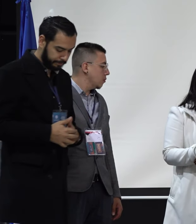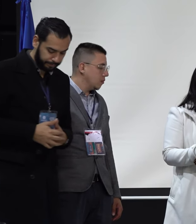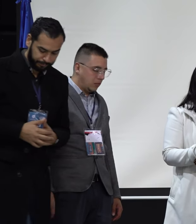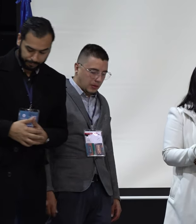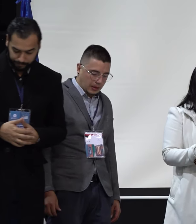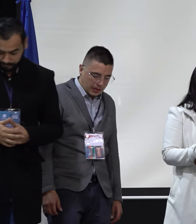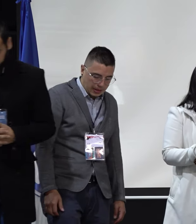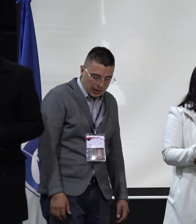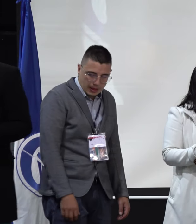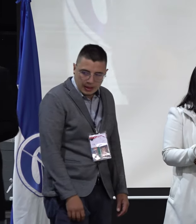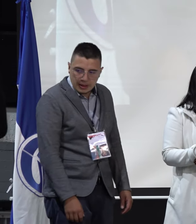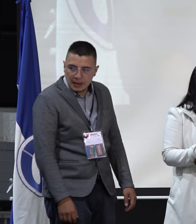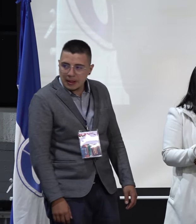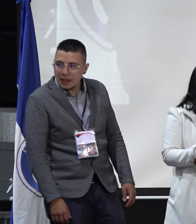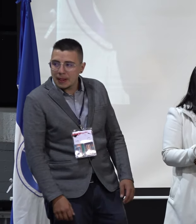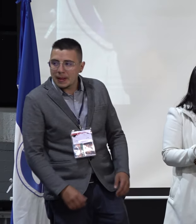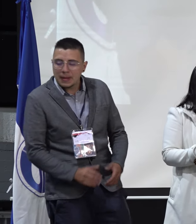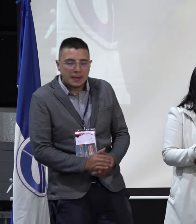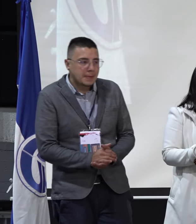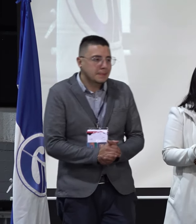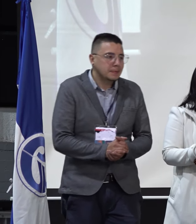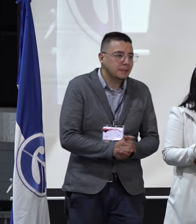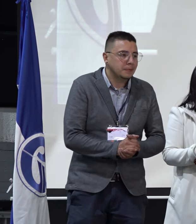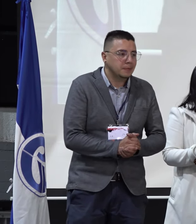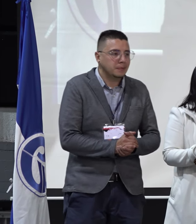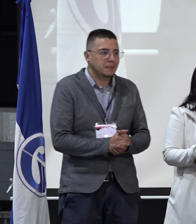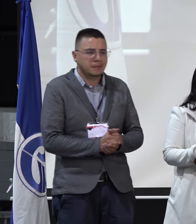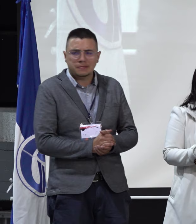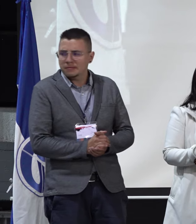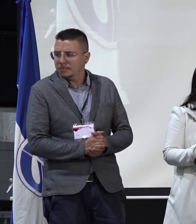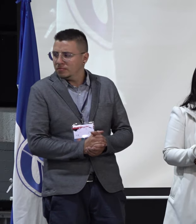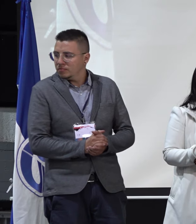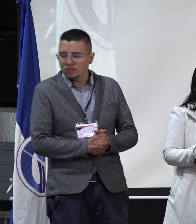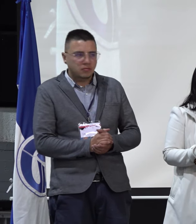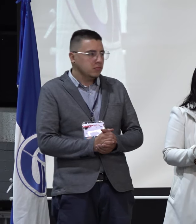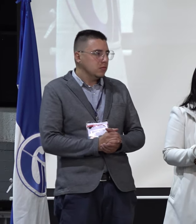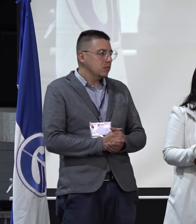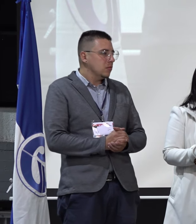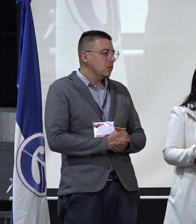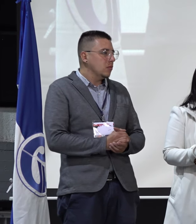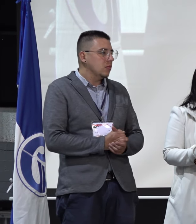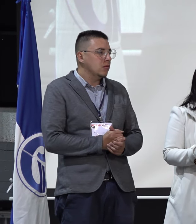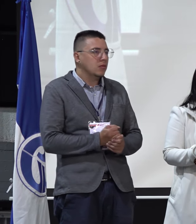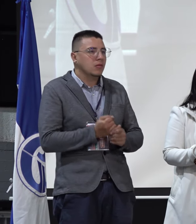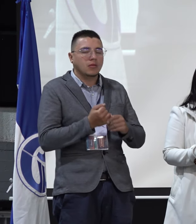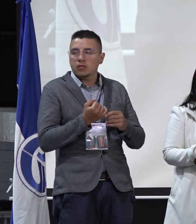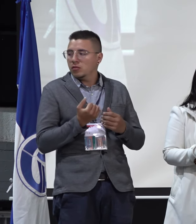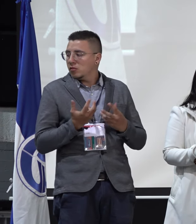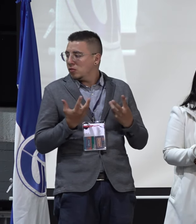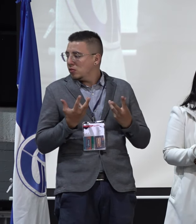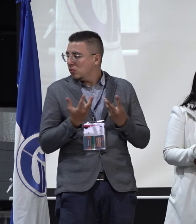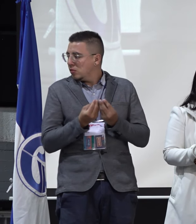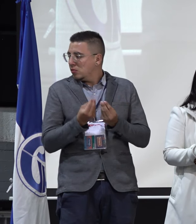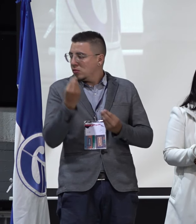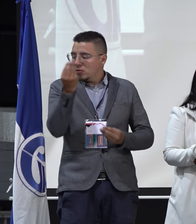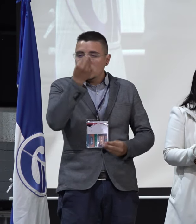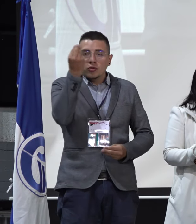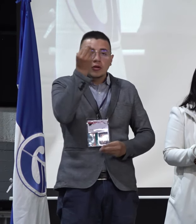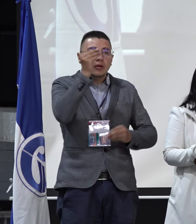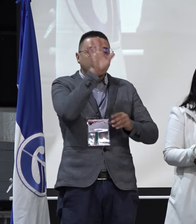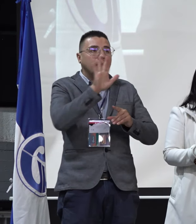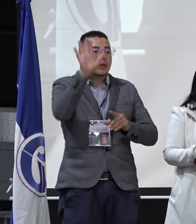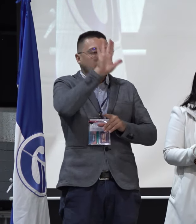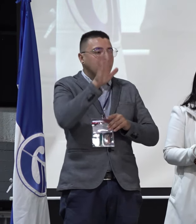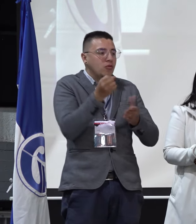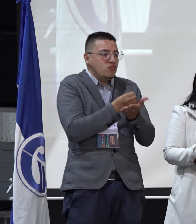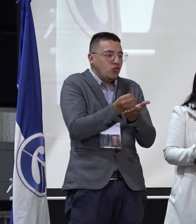y presentación a la fórmula número 1, fórmula de candidatos de representantes egresados ante el Consejo de Departamento